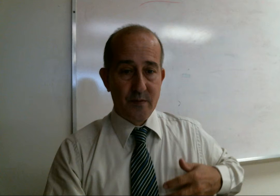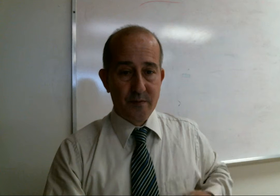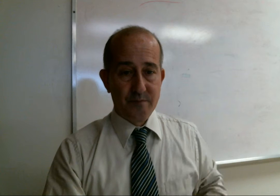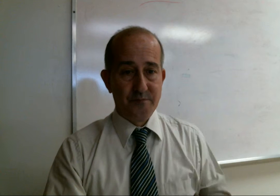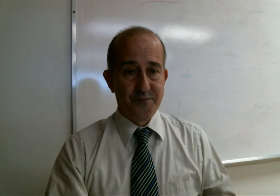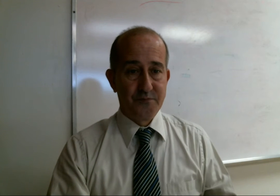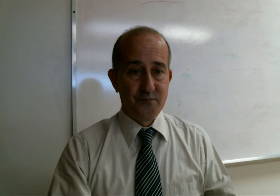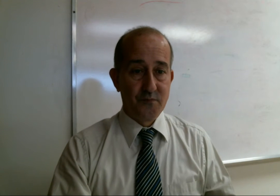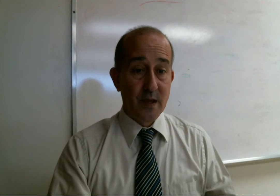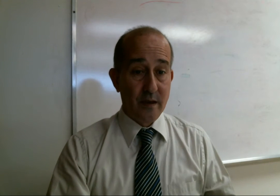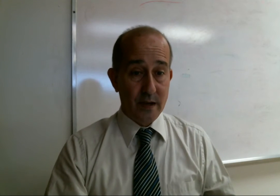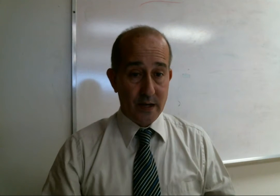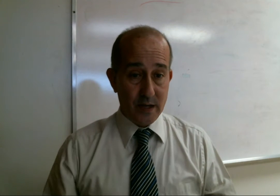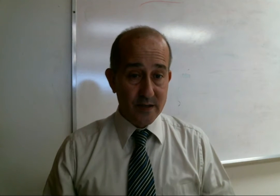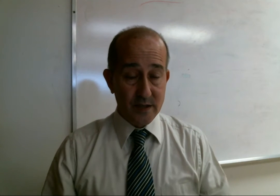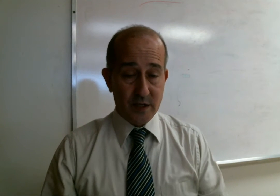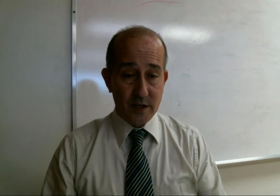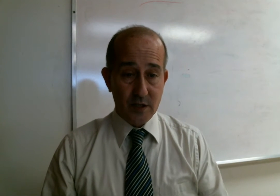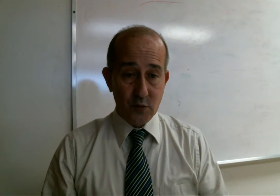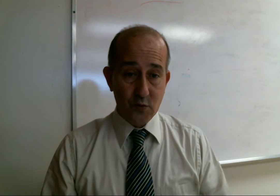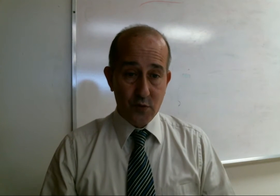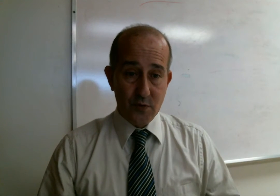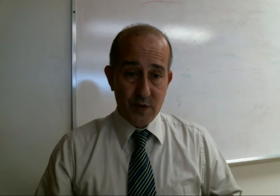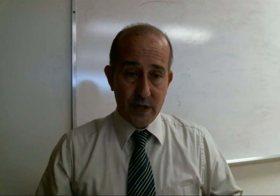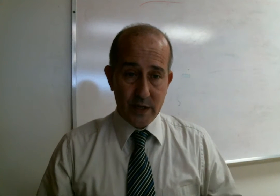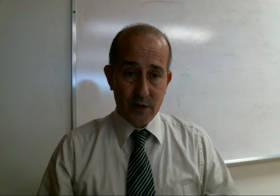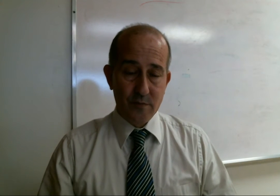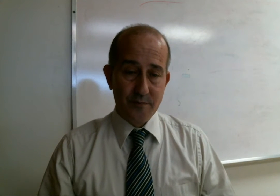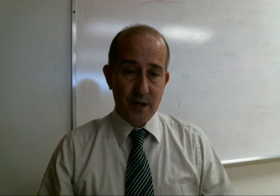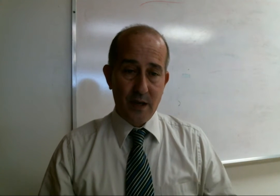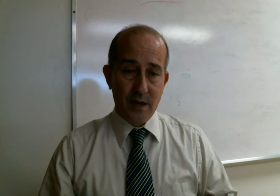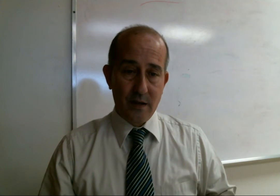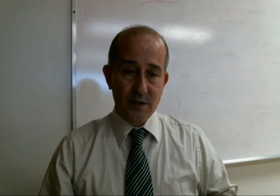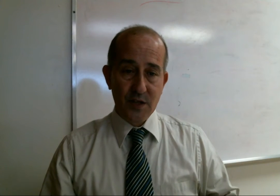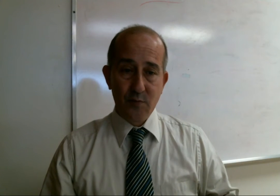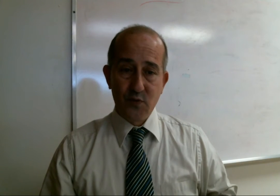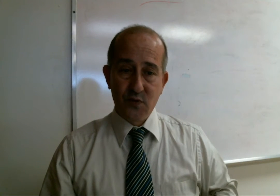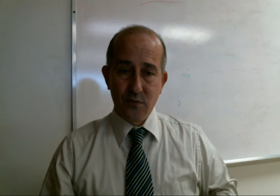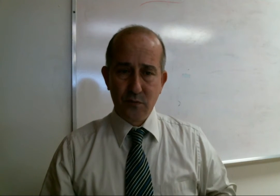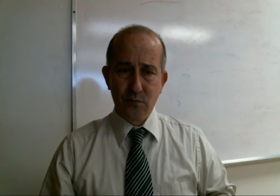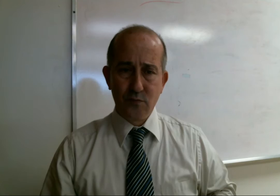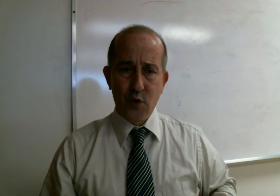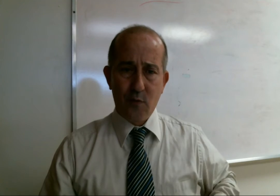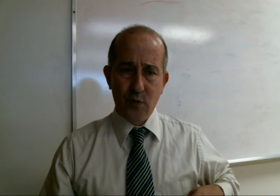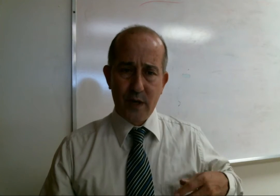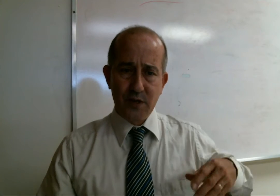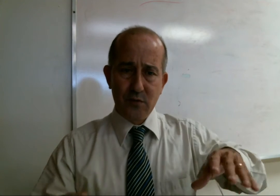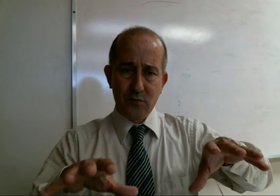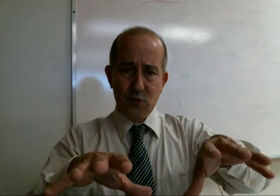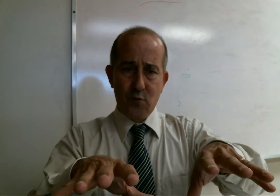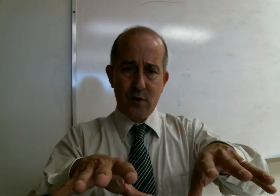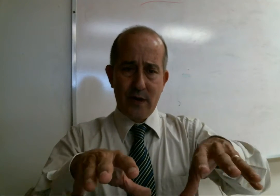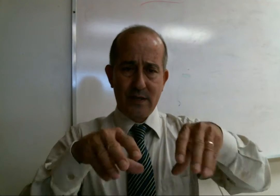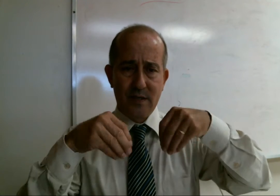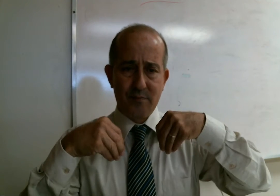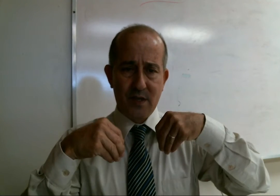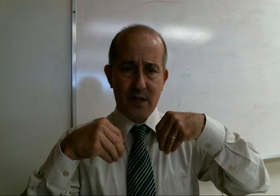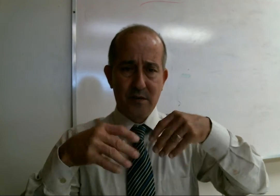En la clase del 31 de enero dimos un vocabulario como aceptar,